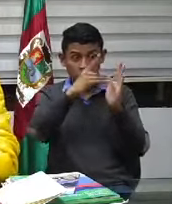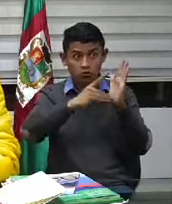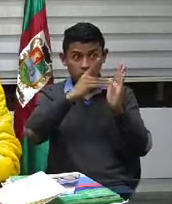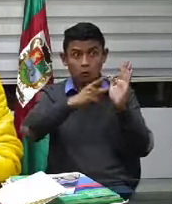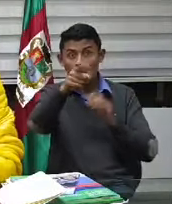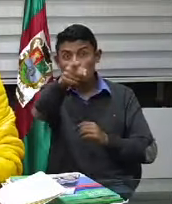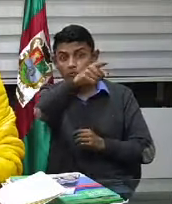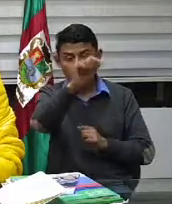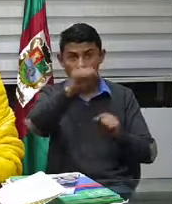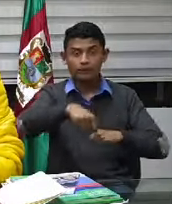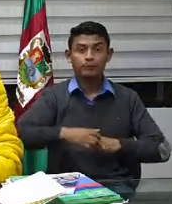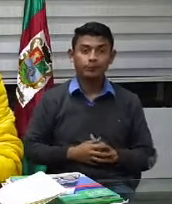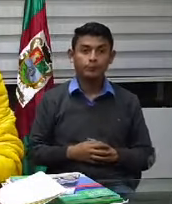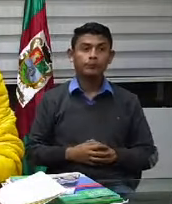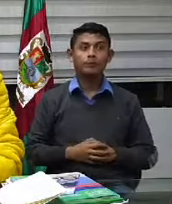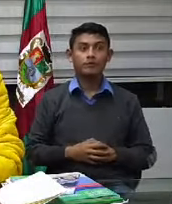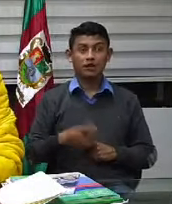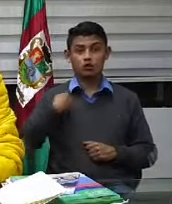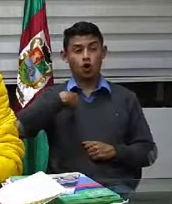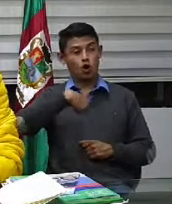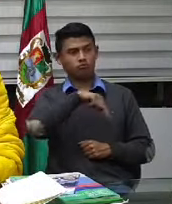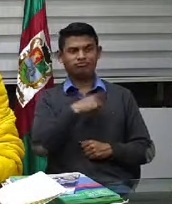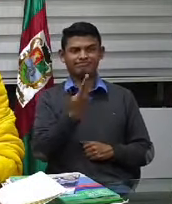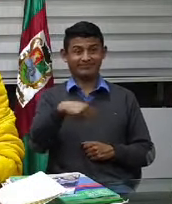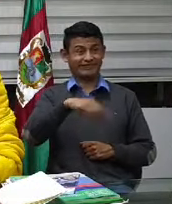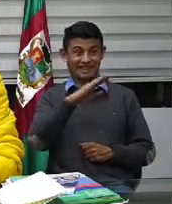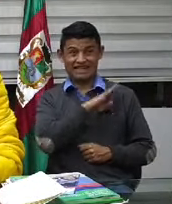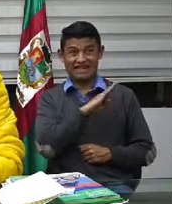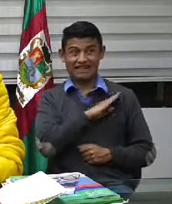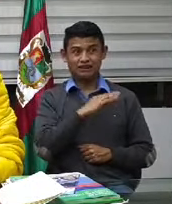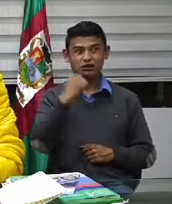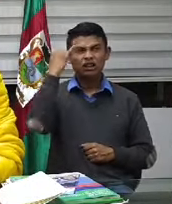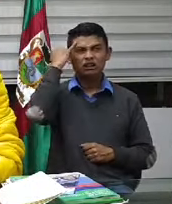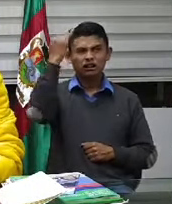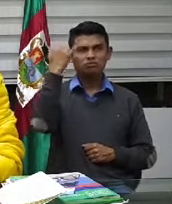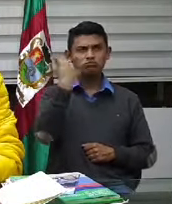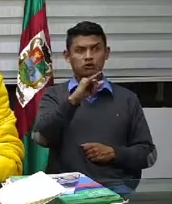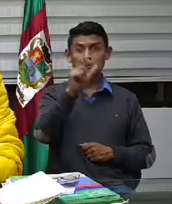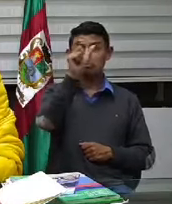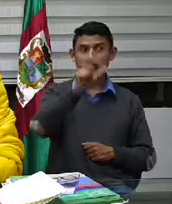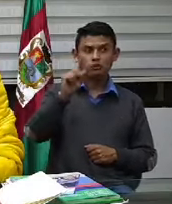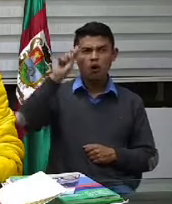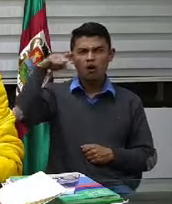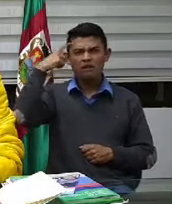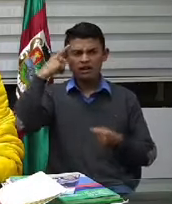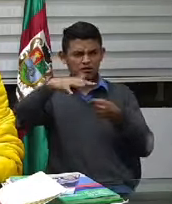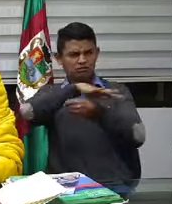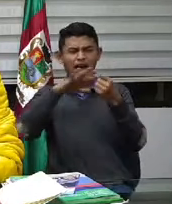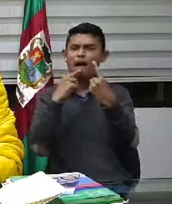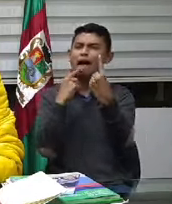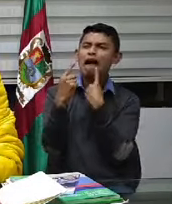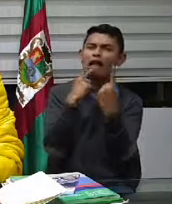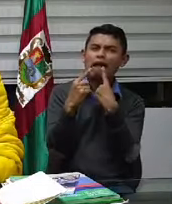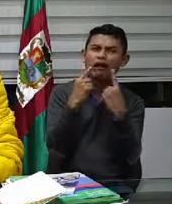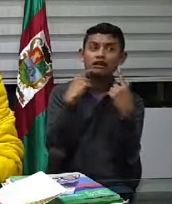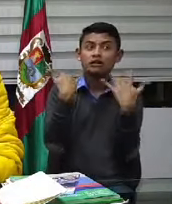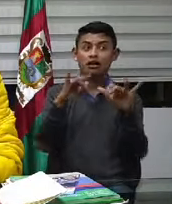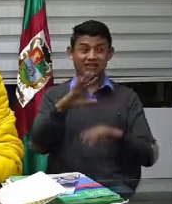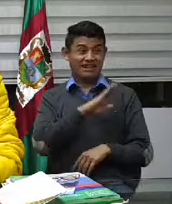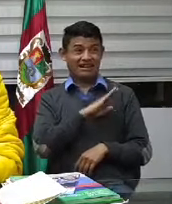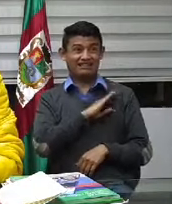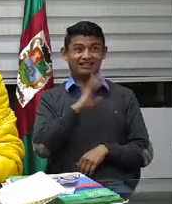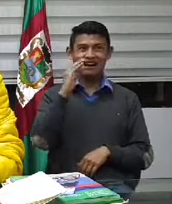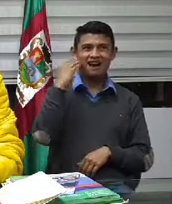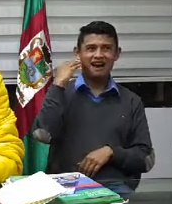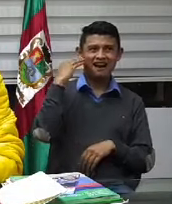pensado hacia adelante? una propuesta que ya hablé con el gobernador de Cundinamarca que también está de acuerdo que también la misma alcaldesa de Bogotá quiere hacerla